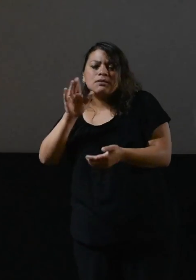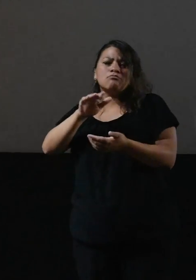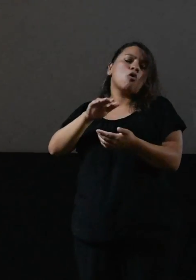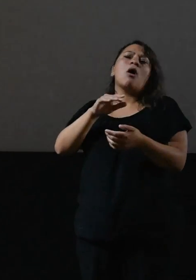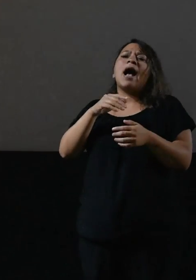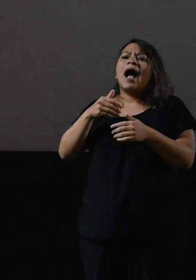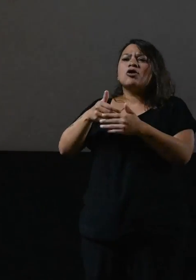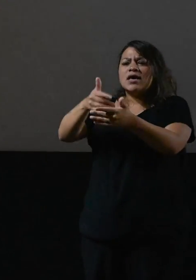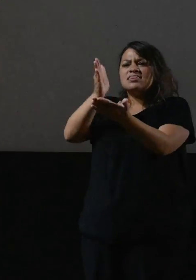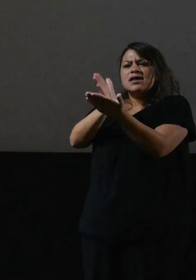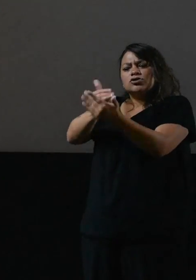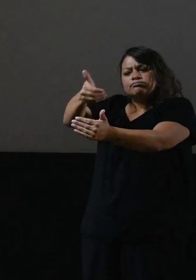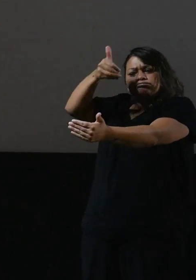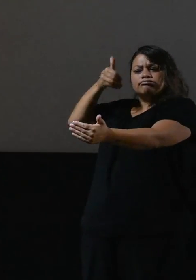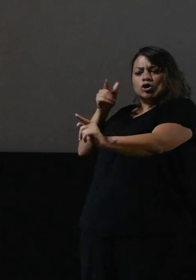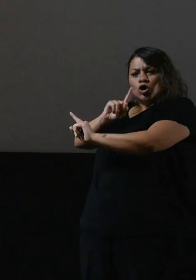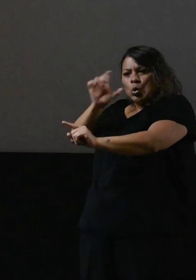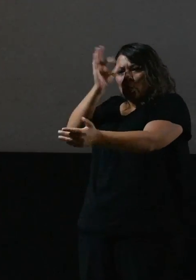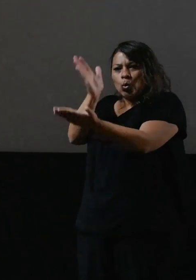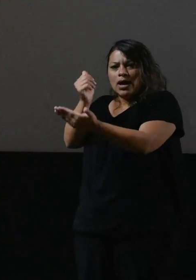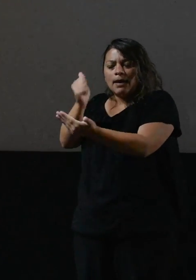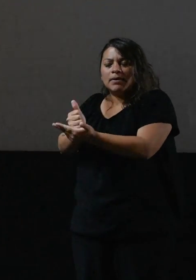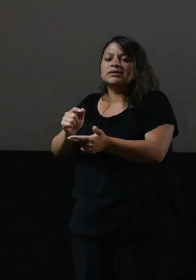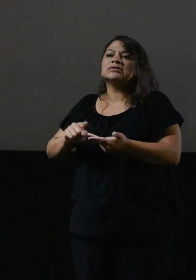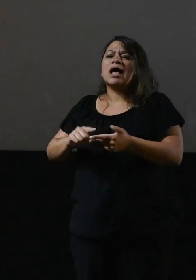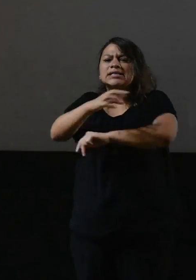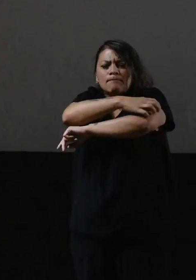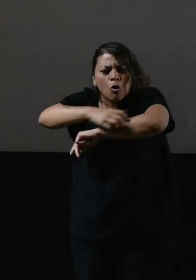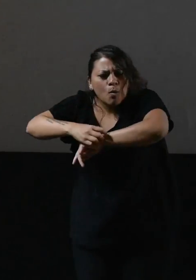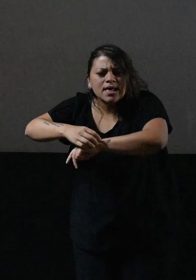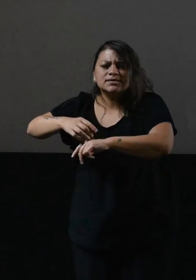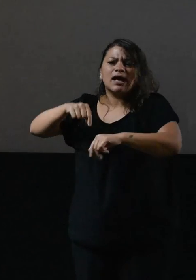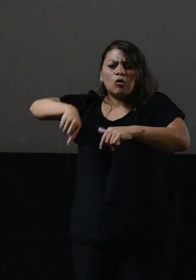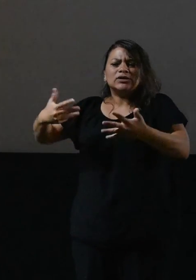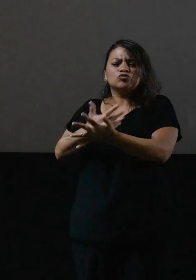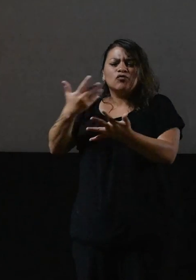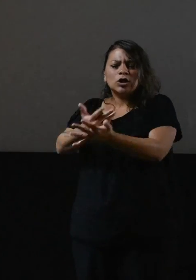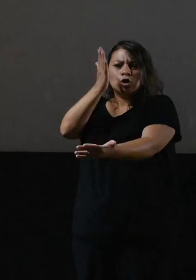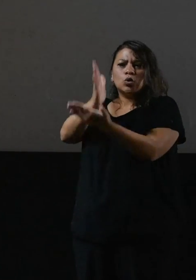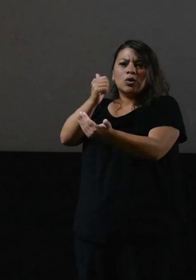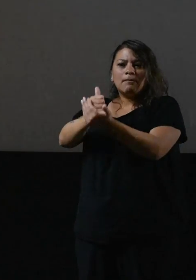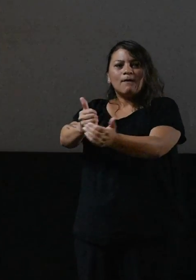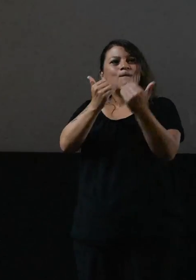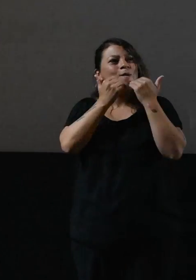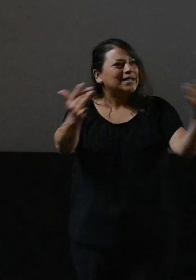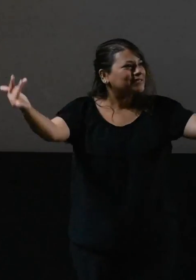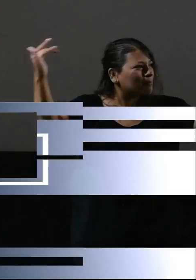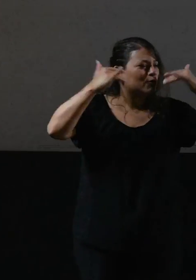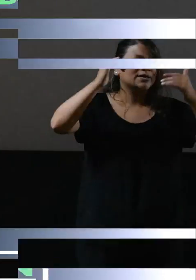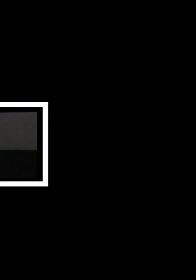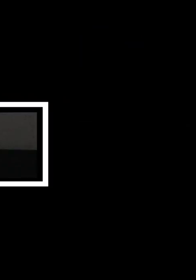derechos, nunca más a esta pobreza que estamos sufriendo. Muchas gracias por estar de aquí.